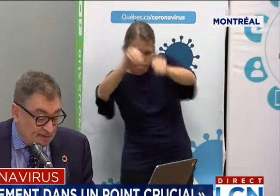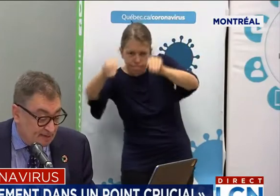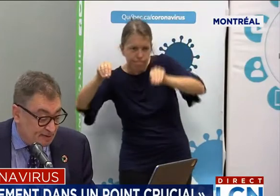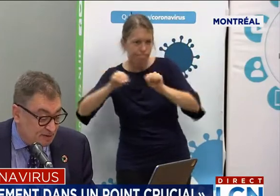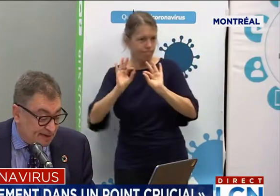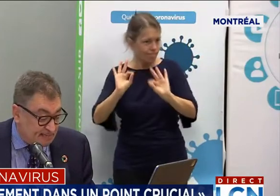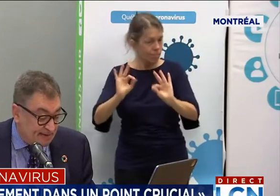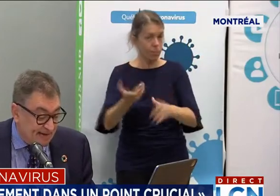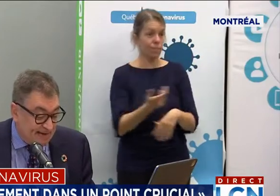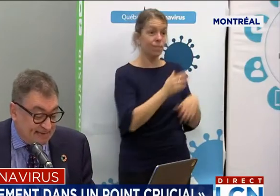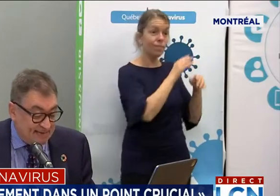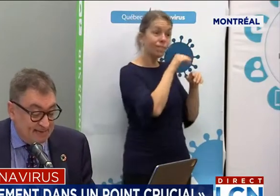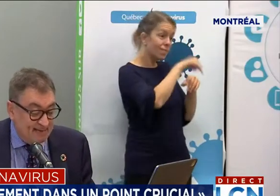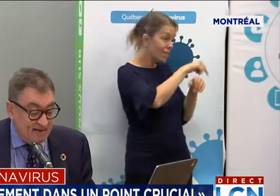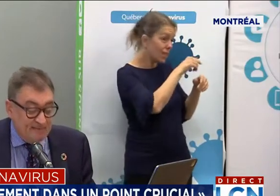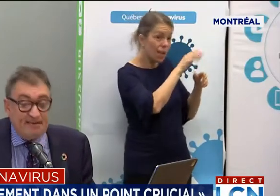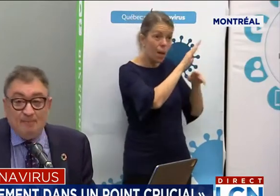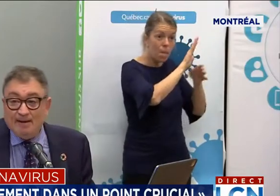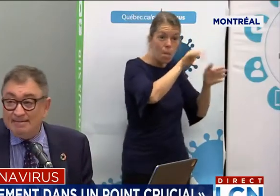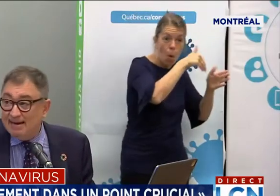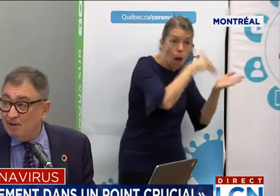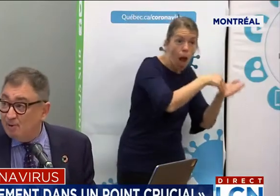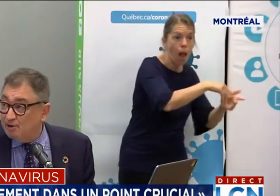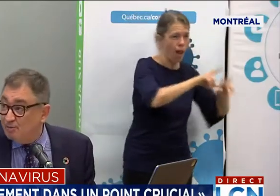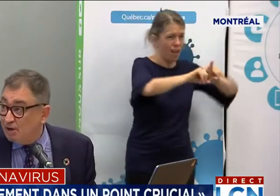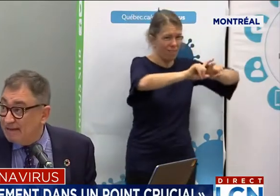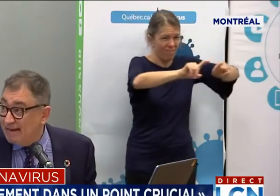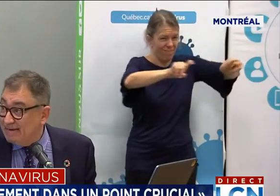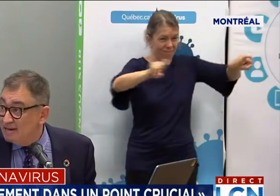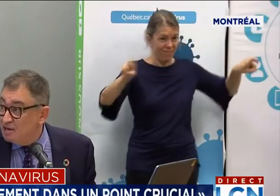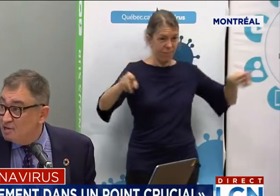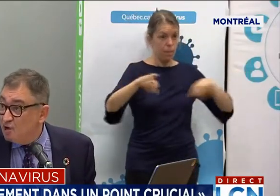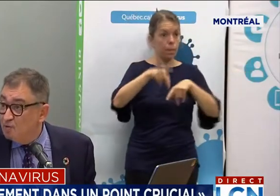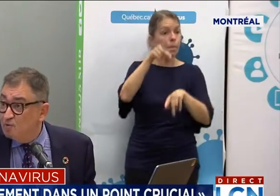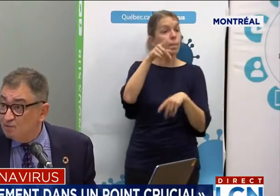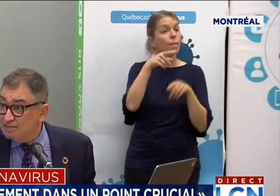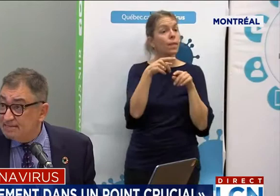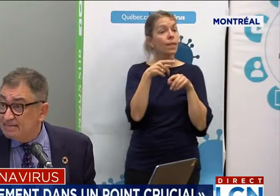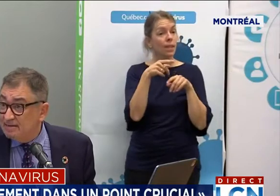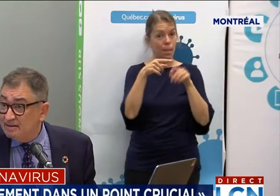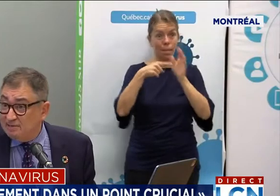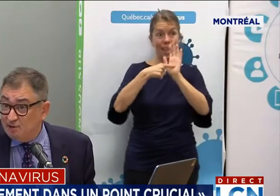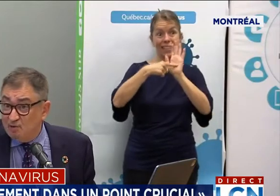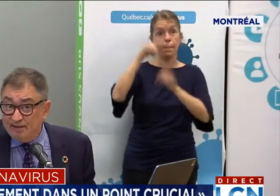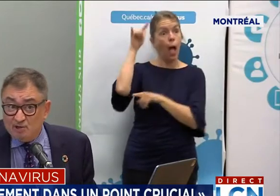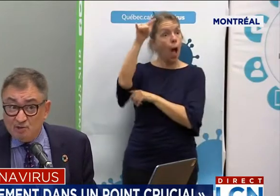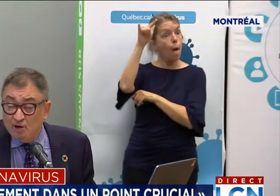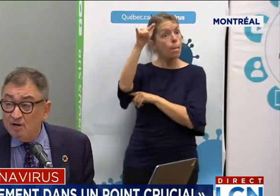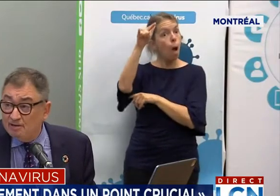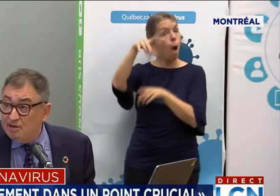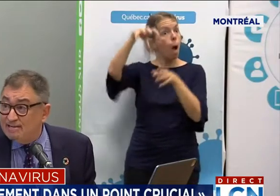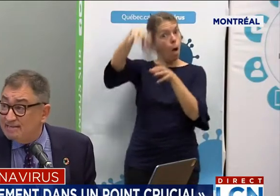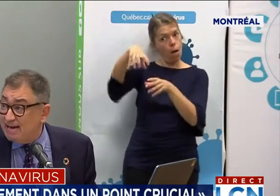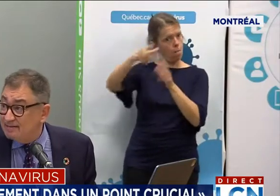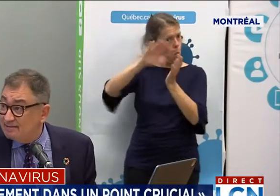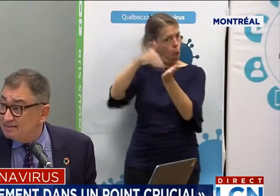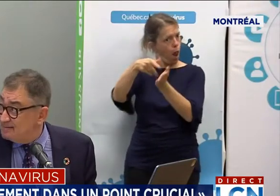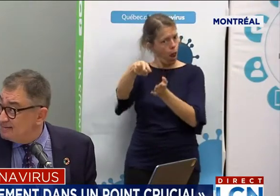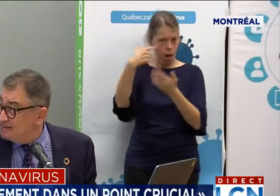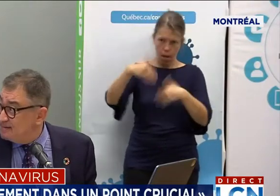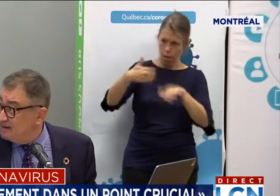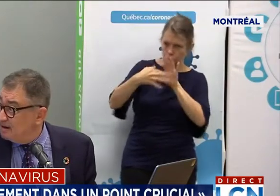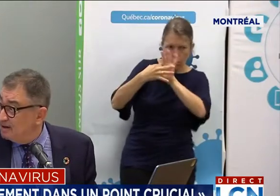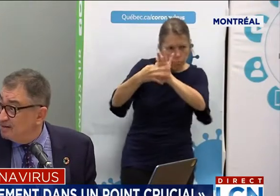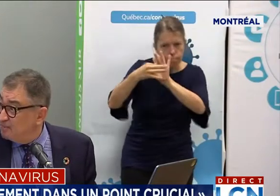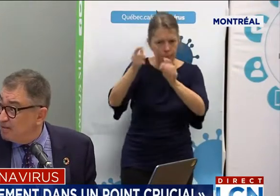en ce qui concerne la mesure de respect de la quarantaine mise en place à l'aéroport de Montréal. Il y a eu aussi, dans un contexte où il y a de l'itinérance